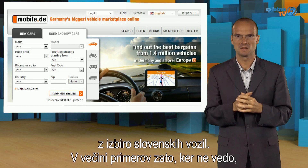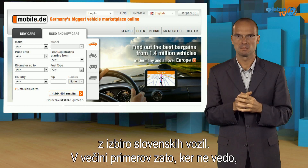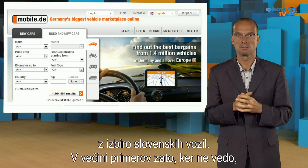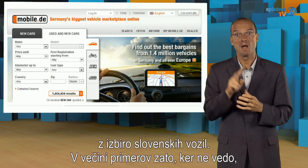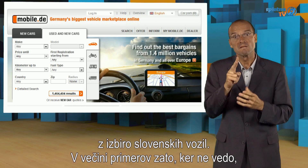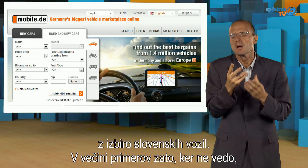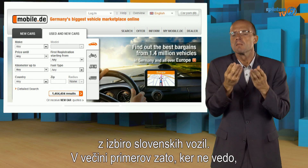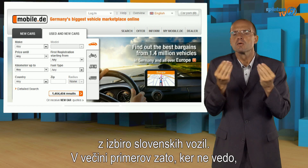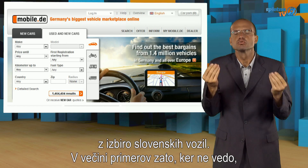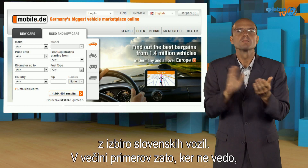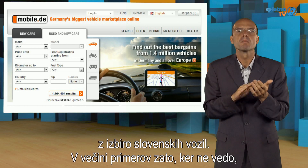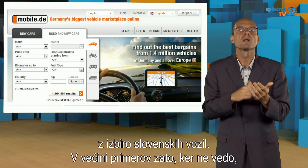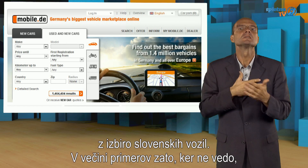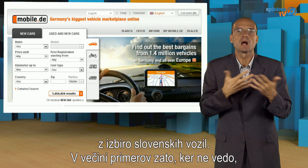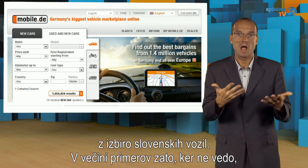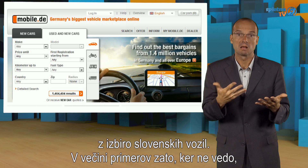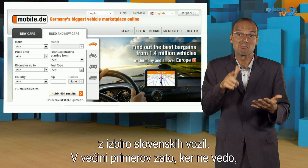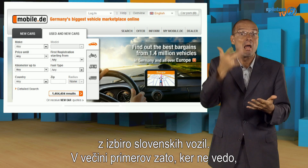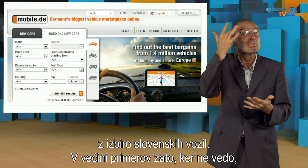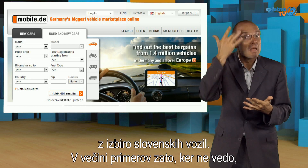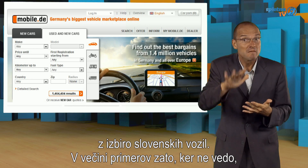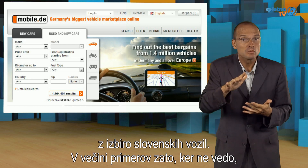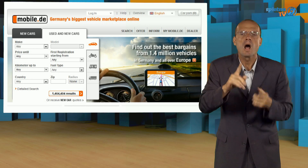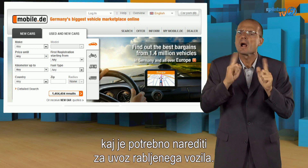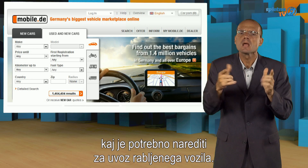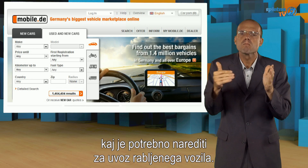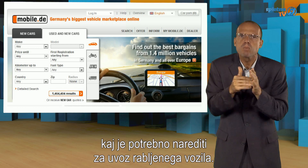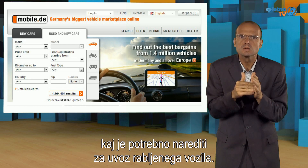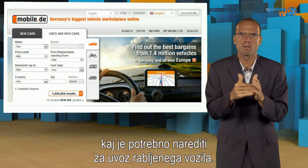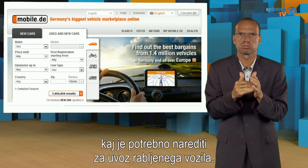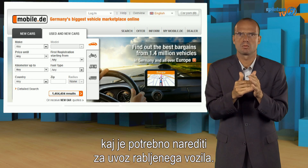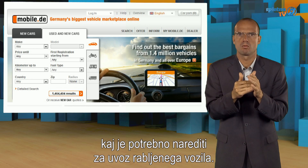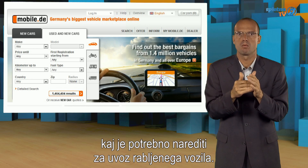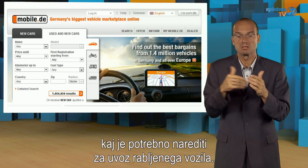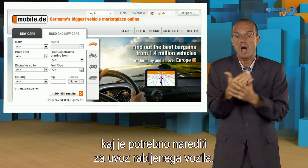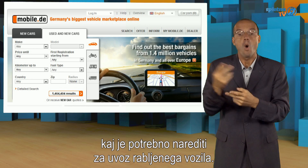V večini primerov zato, ker ne vedo, kaj je potrebno narediti za uvoz ravljenega vozila.